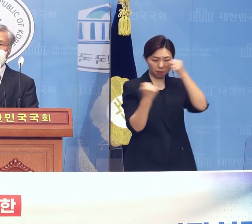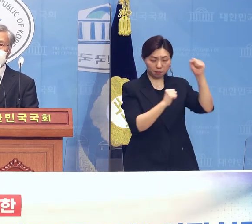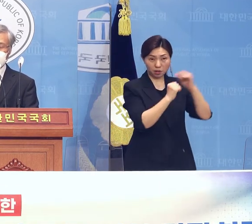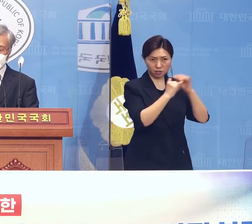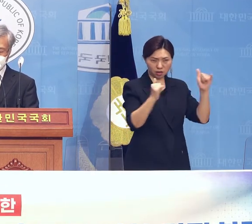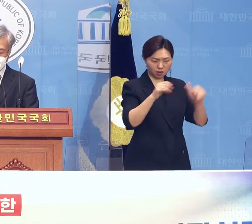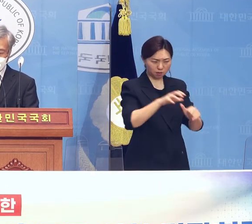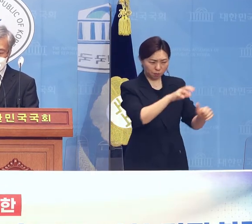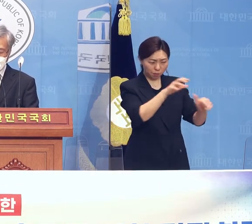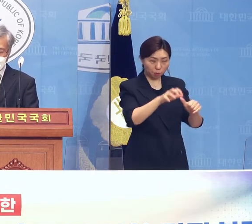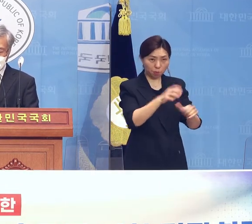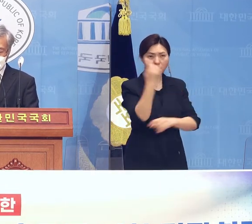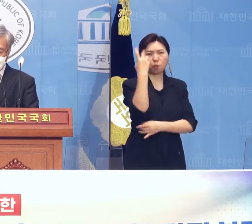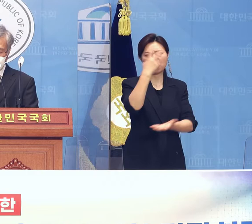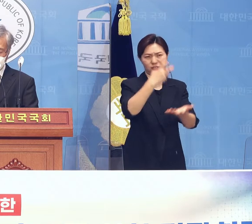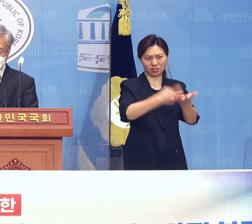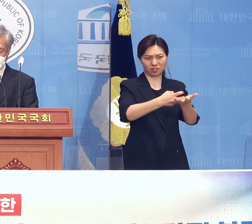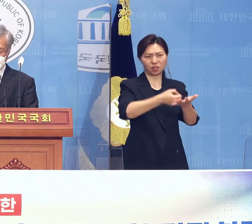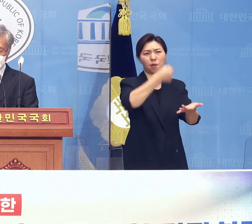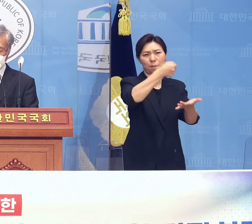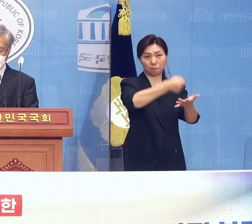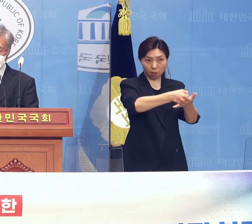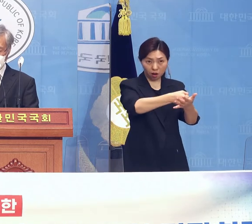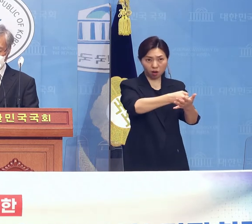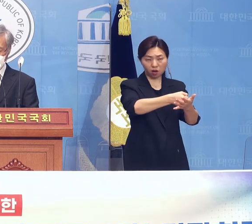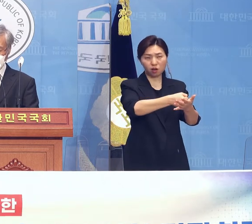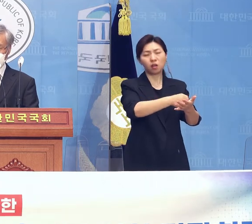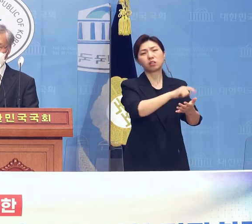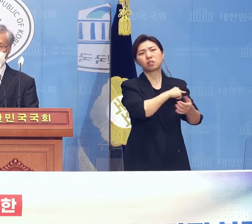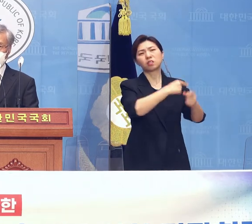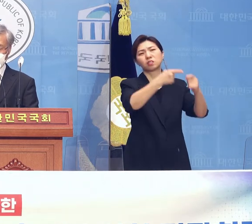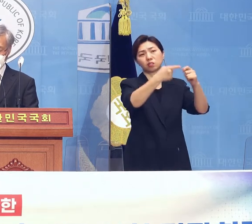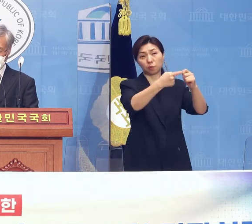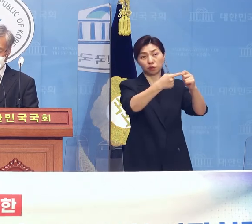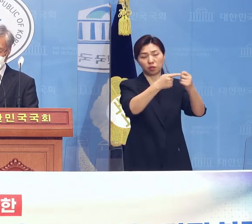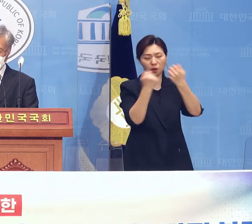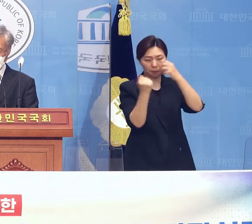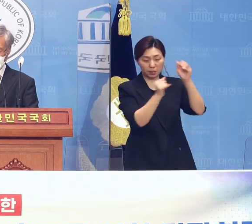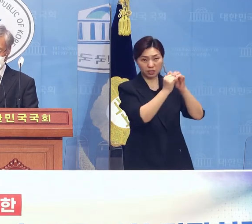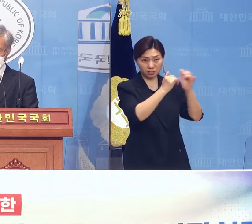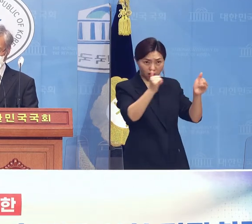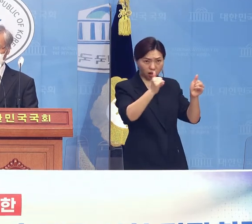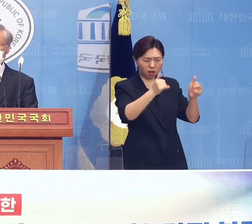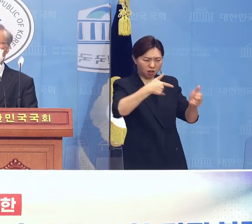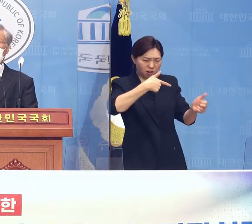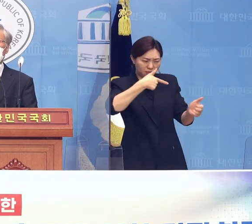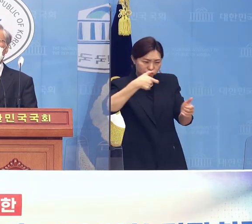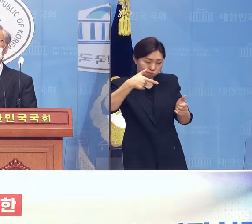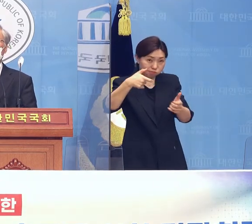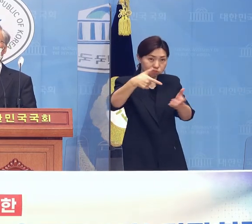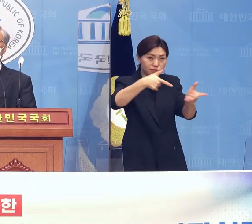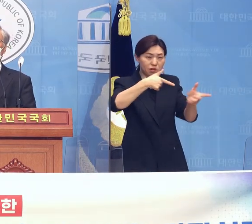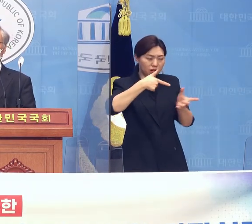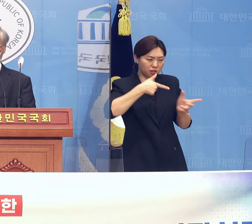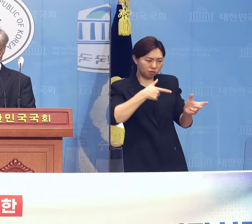만들었고 그로 인한 첫 번째 피난민 성격 사건이 이루어진 것이